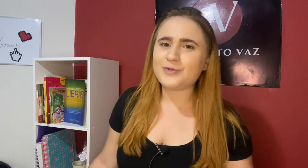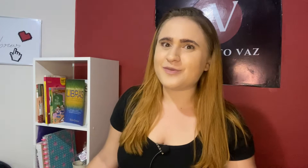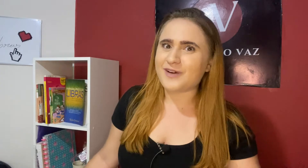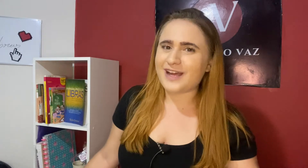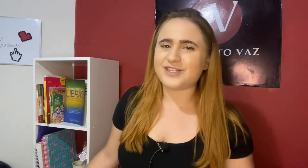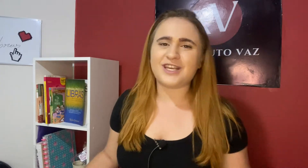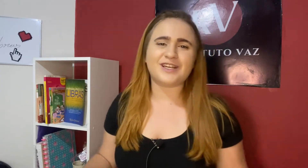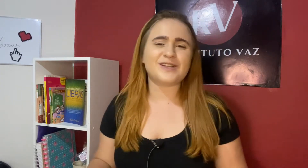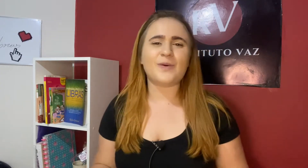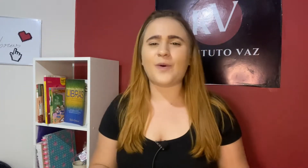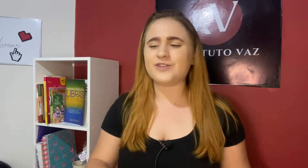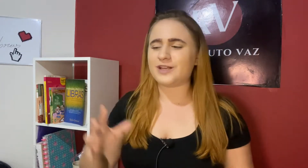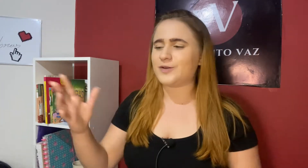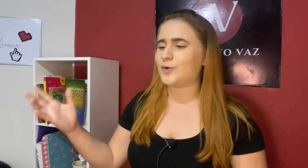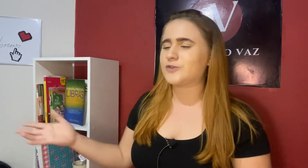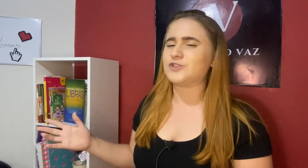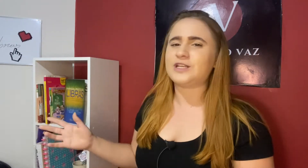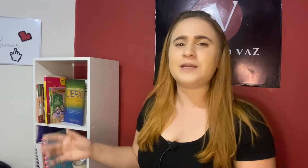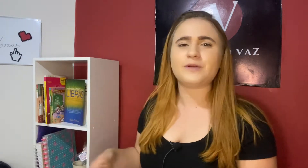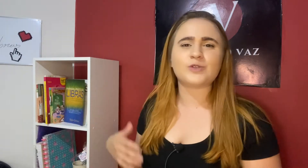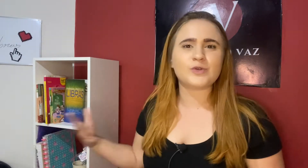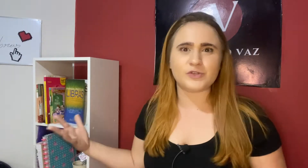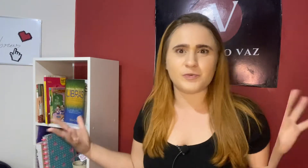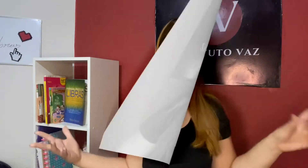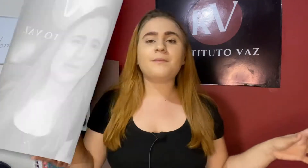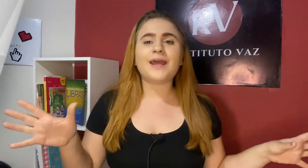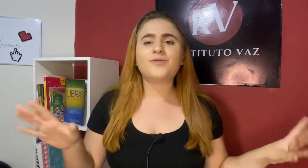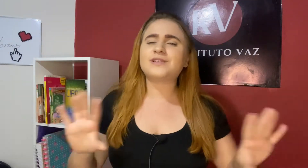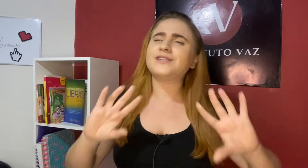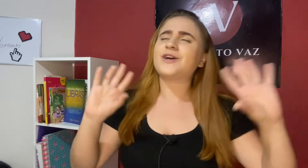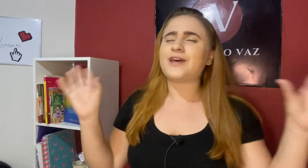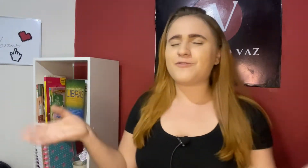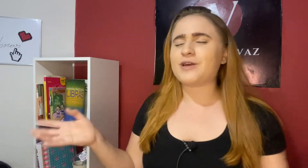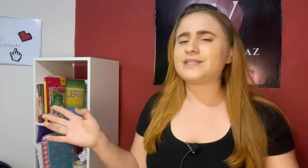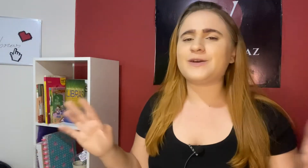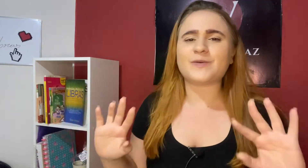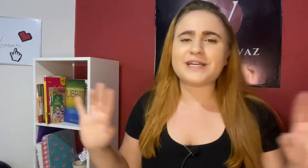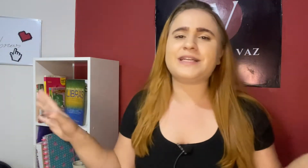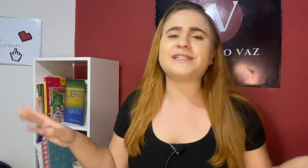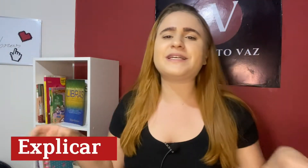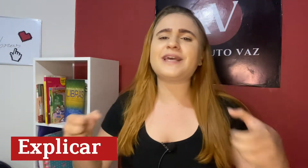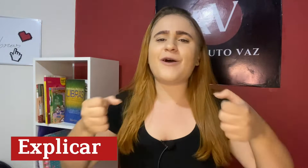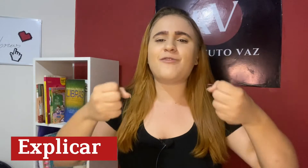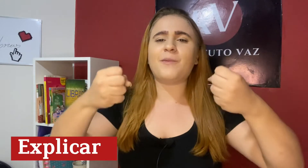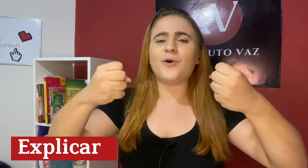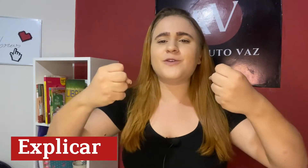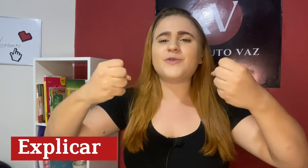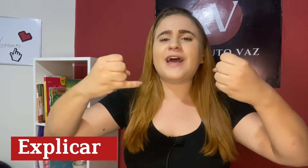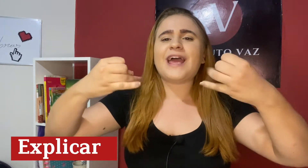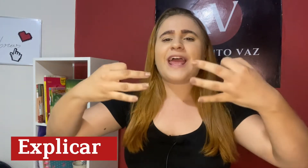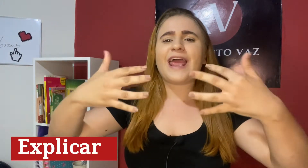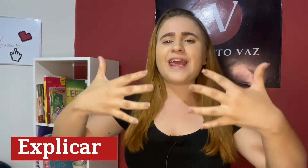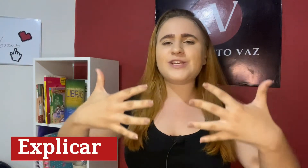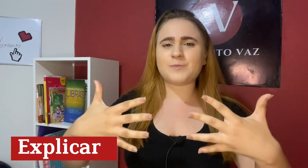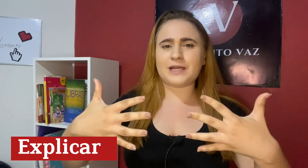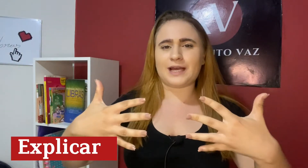Vaz, que são onde tem curso de Libras, curso de Música. O você já deve conhecer com certeza, que é o famoso Explicar.